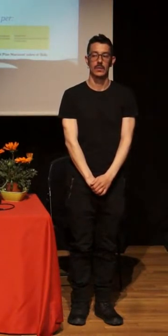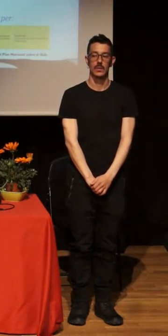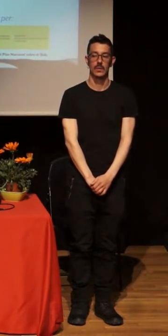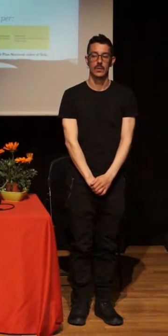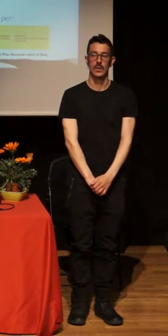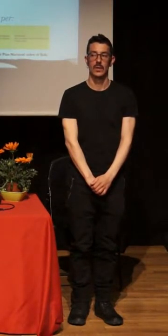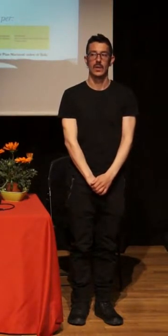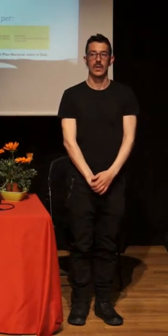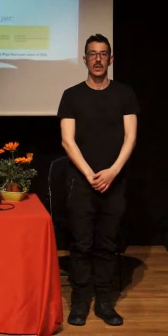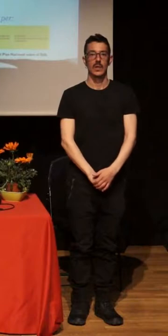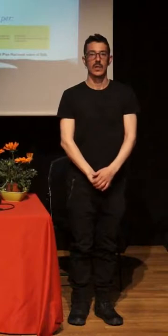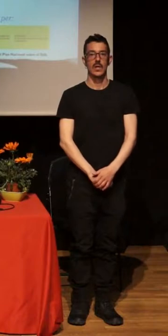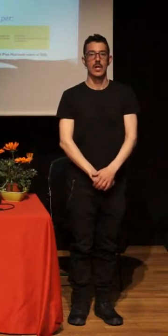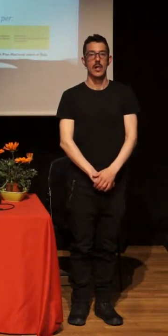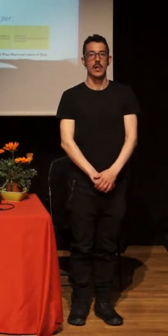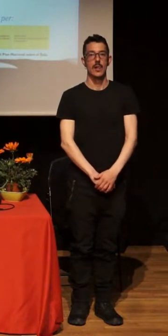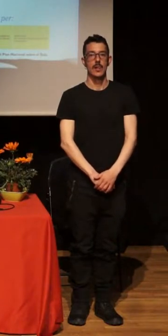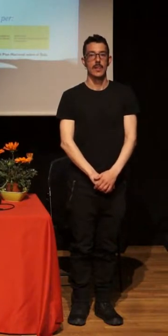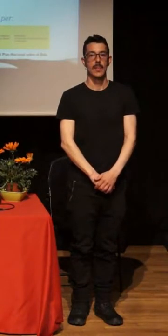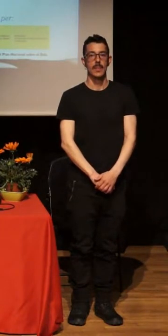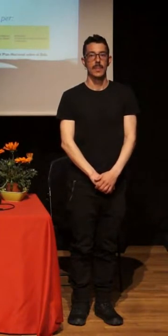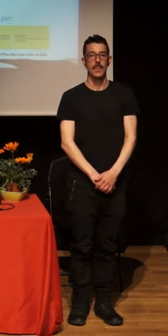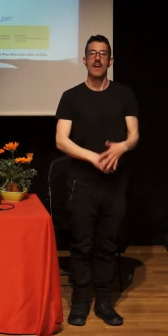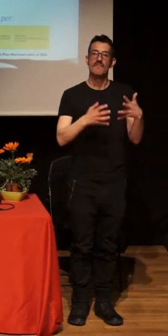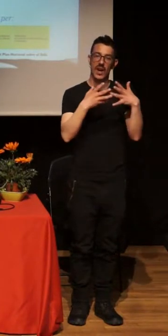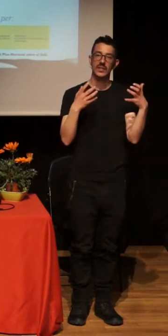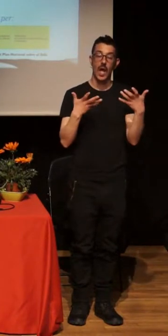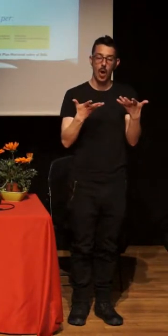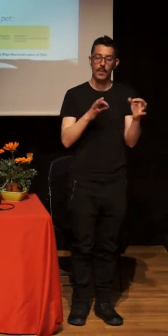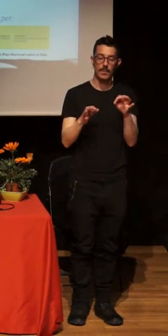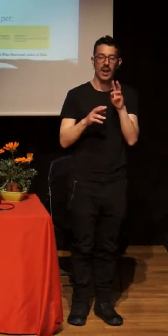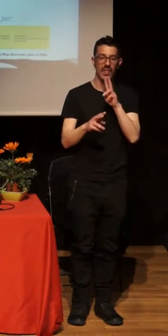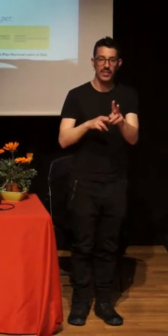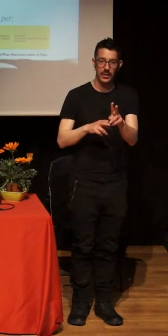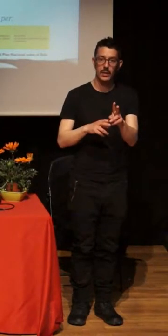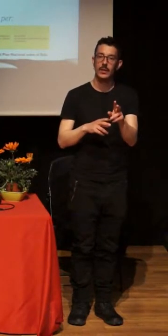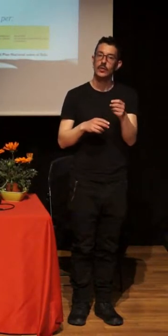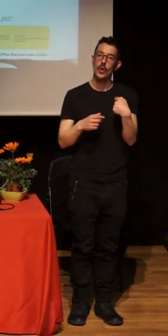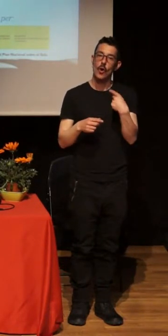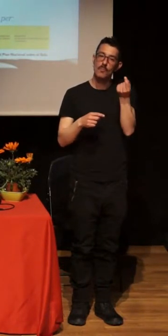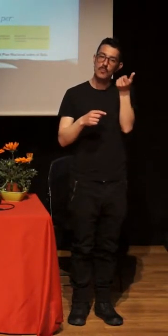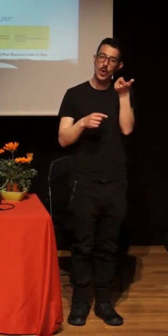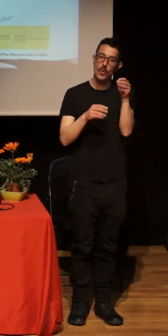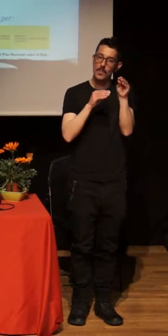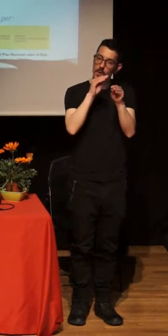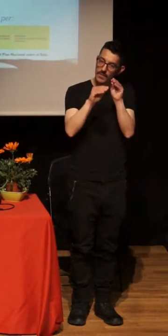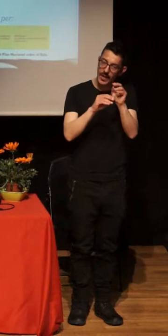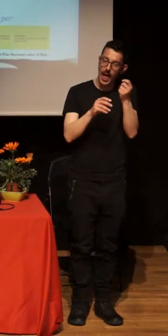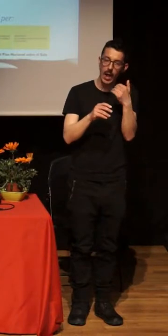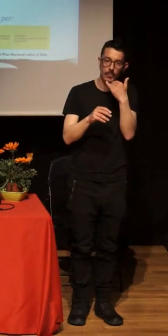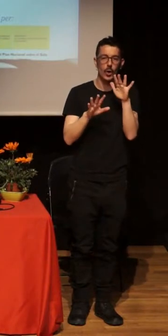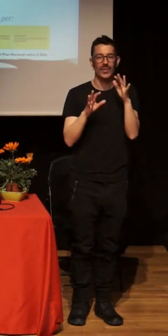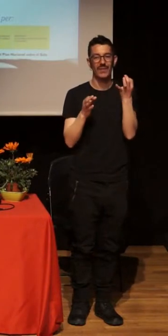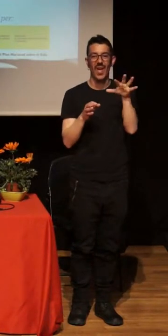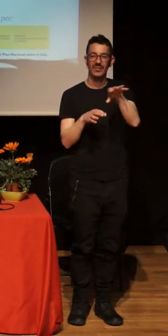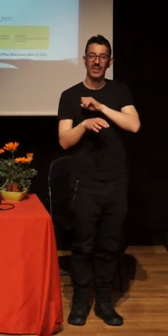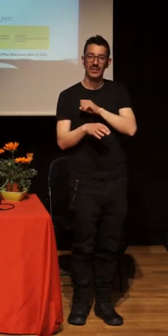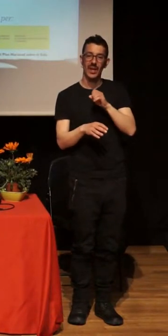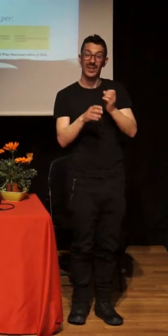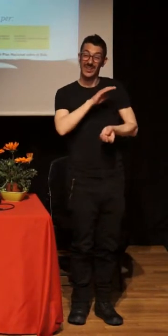Con esta le daría un matiz, pero bueno, también tengo que entender que es de los años, de finales de los 90, entonces los de los finales de los 90